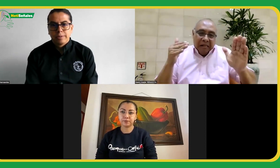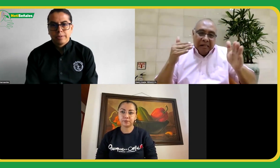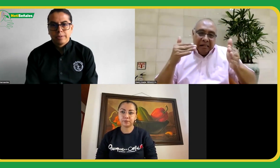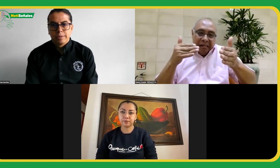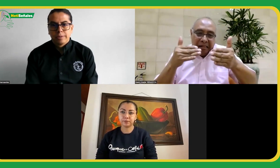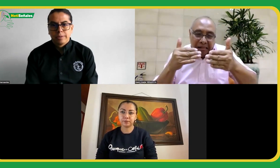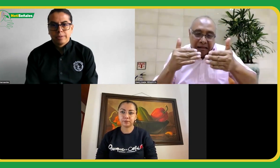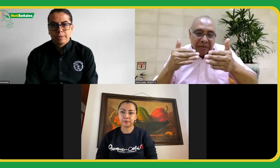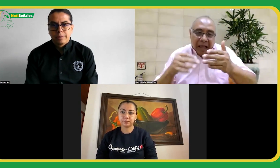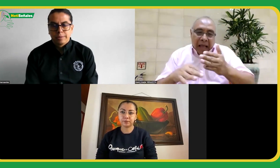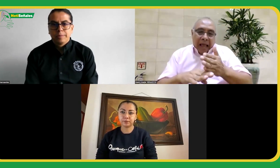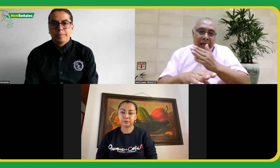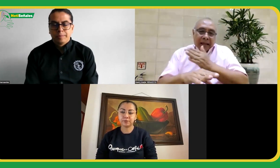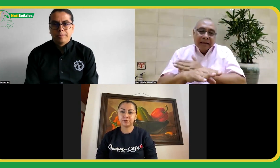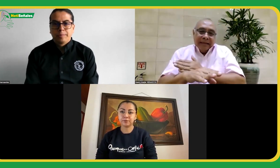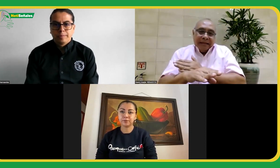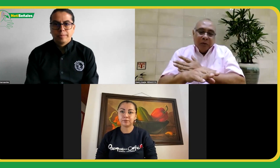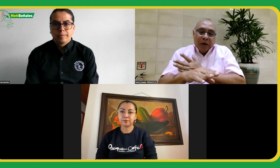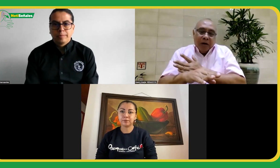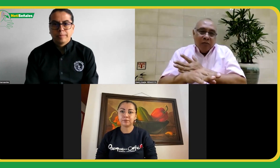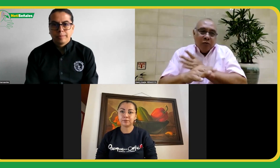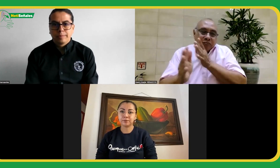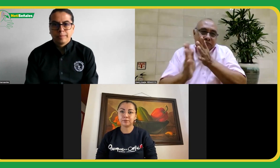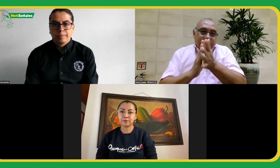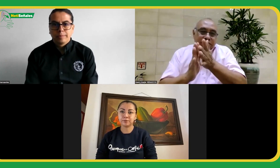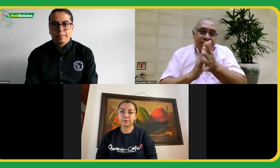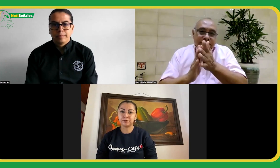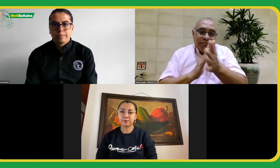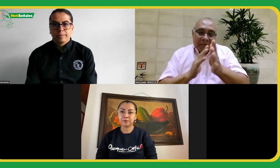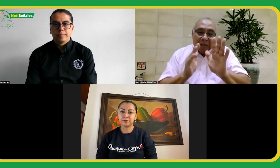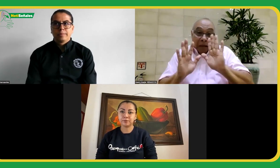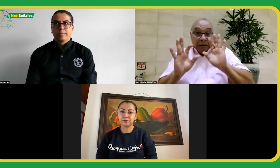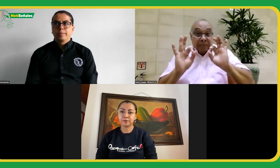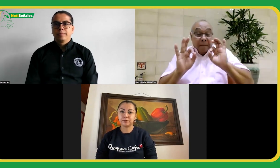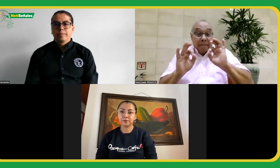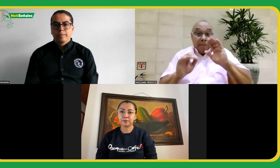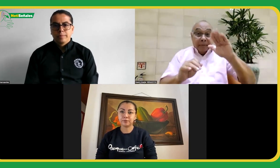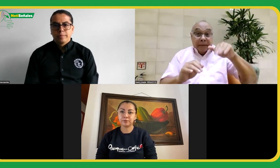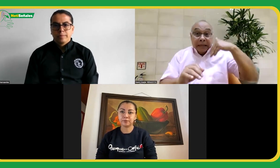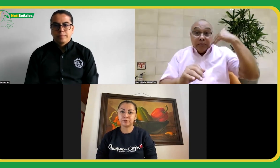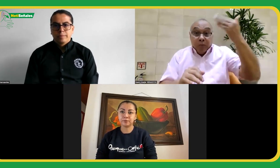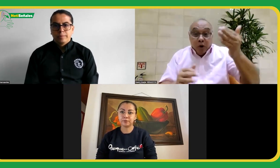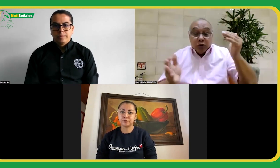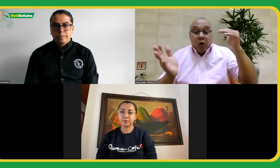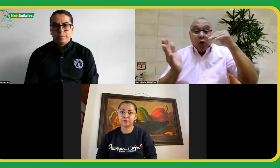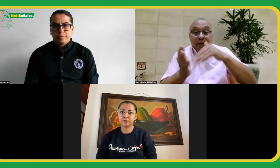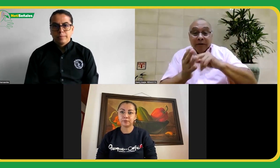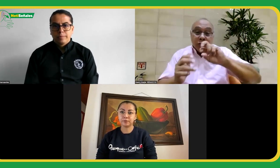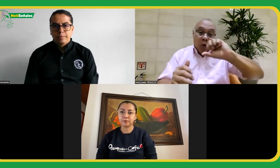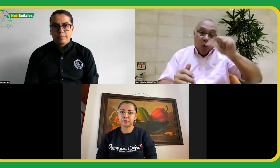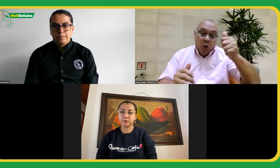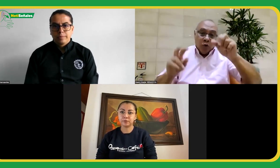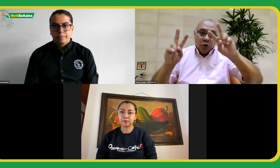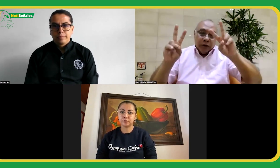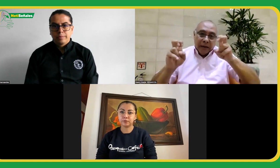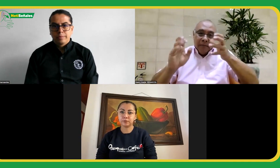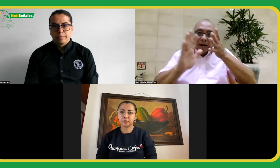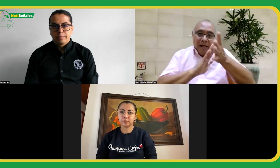y dar cierre a este espacio quiero contarles que después vendremos con otros temas a informar ustedes